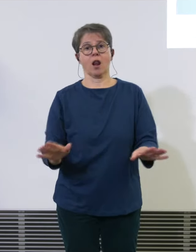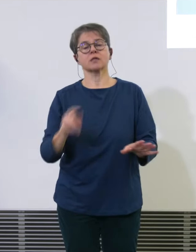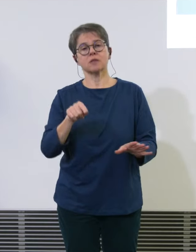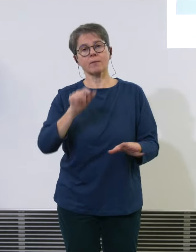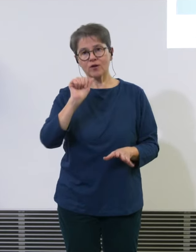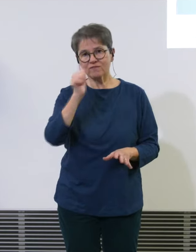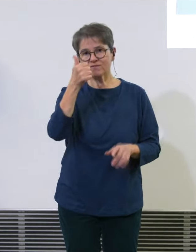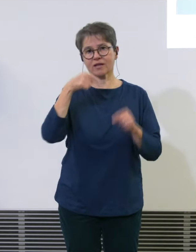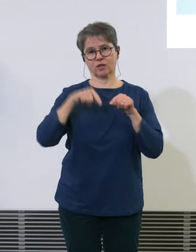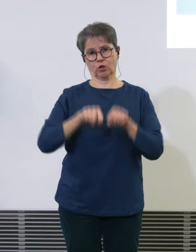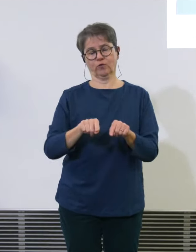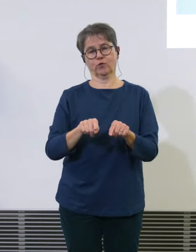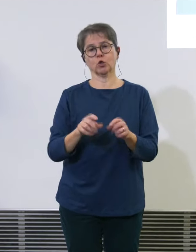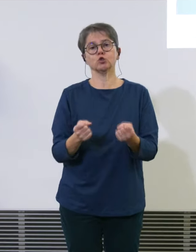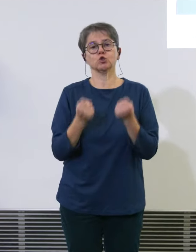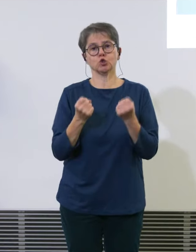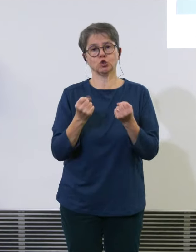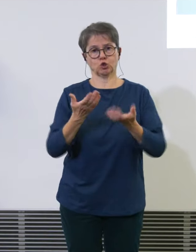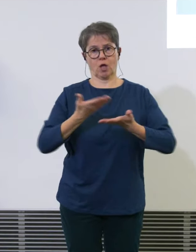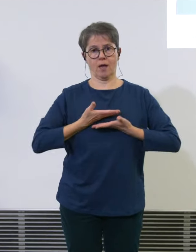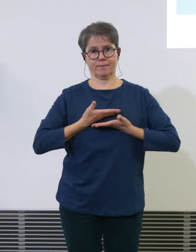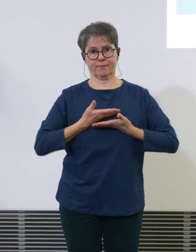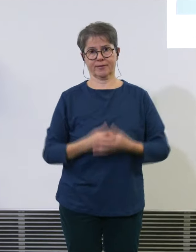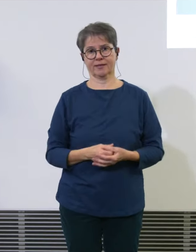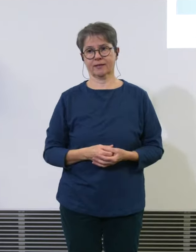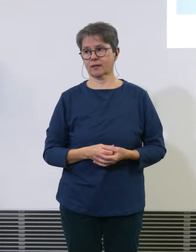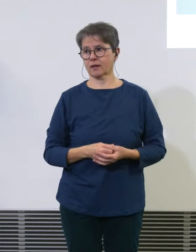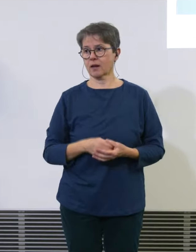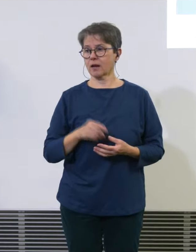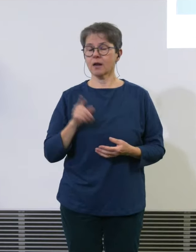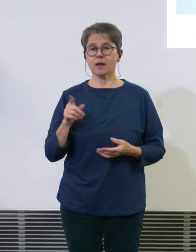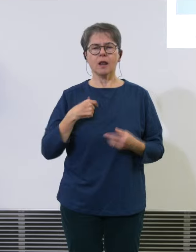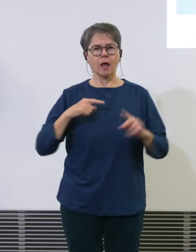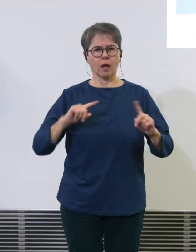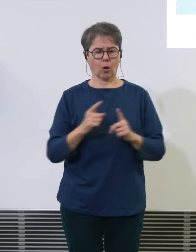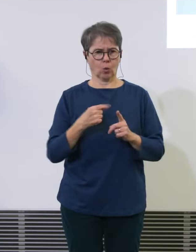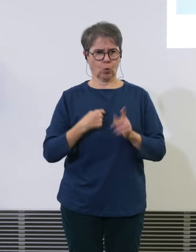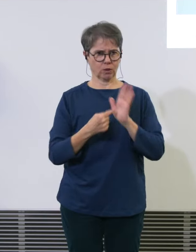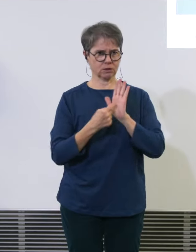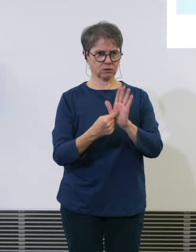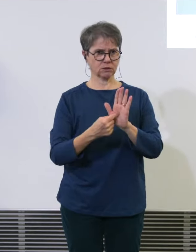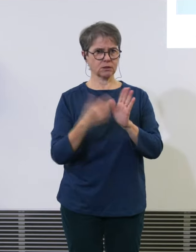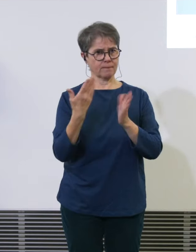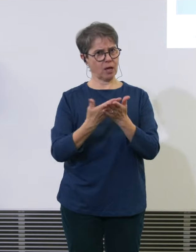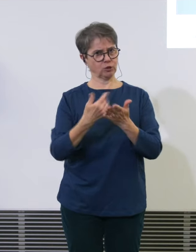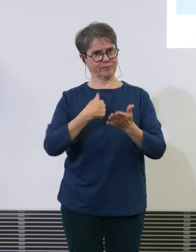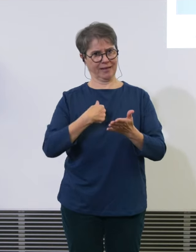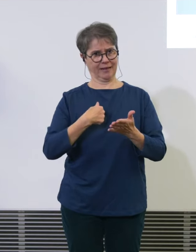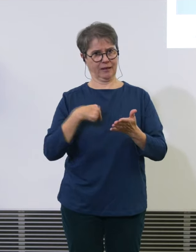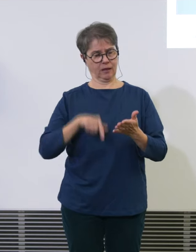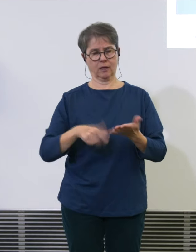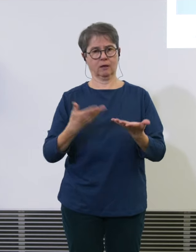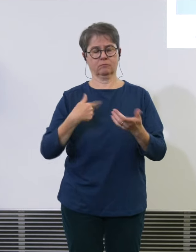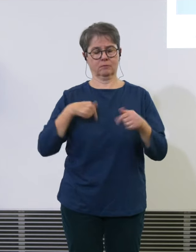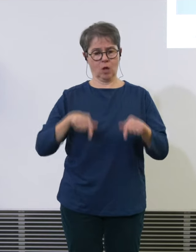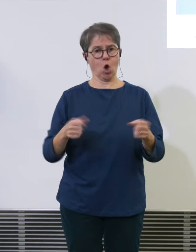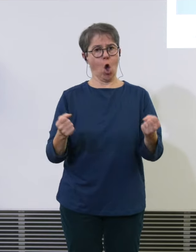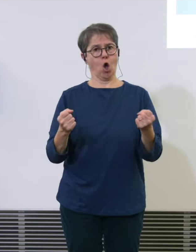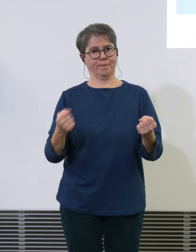stabilisieren und da möchte ich Ihnen ganz kurz noch Einblick geben was passiert eigentlich in einem Cockpit wenn wir irgendwo starten oder landen wir machen jedes Mal